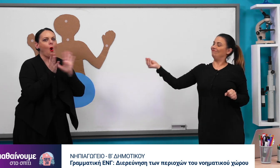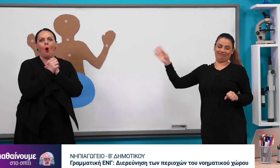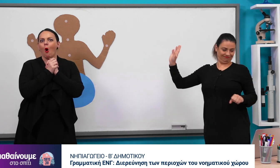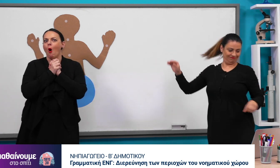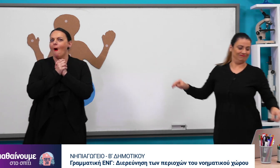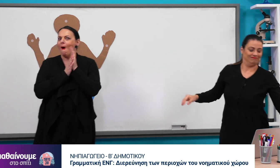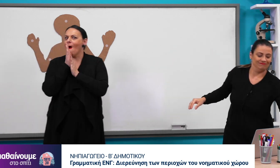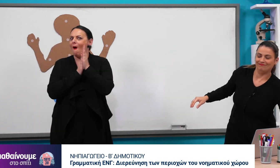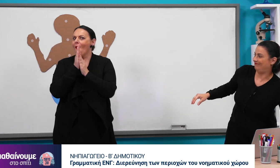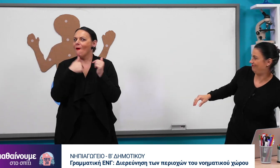μου δώσεις, βεβαίως.